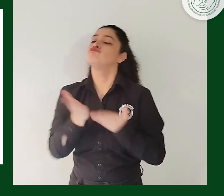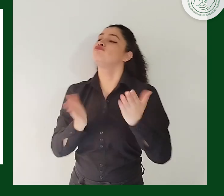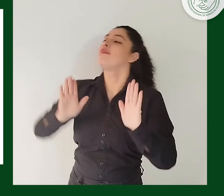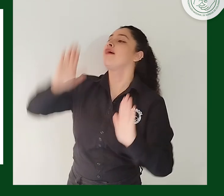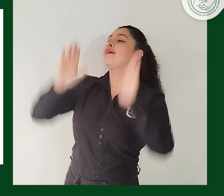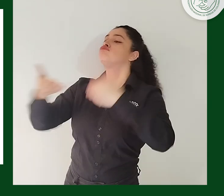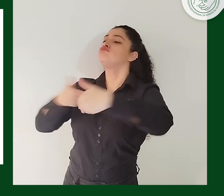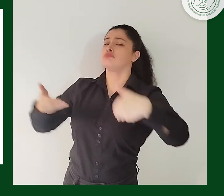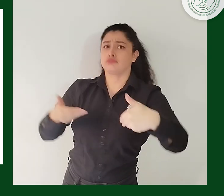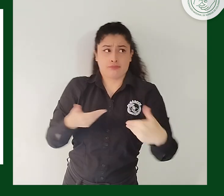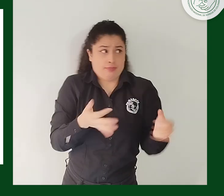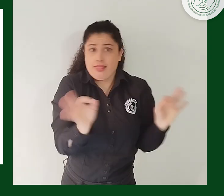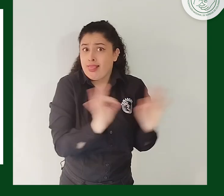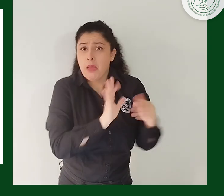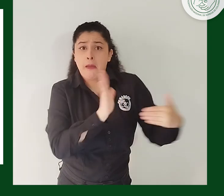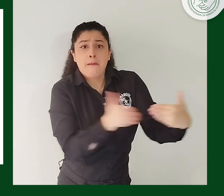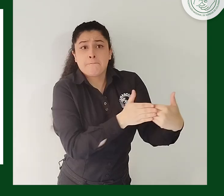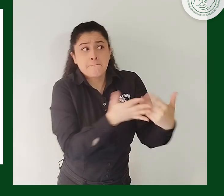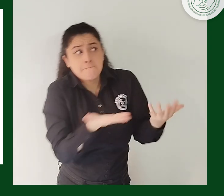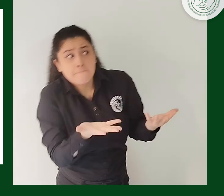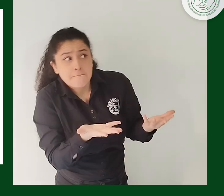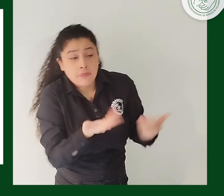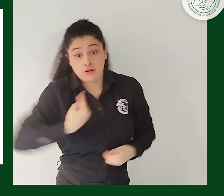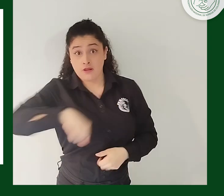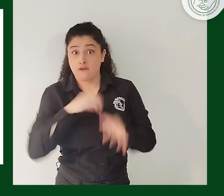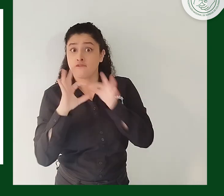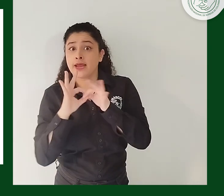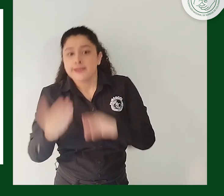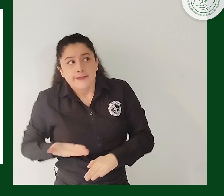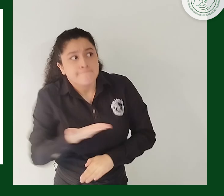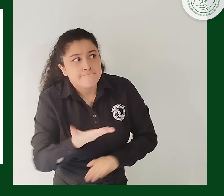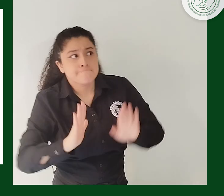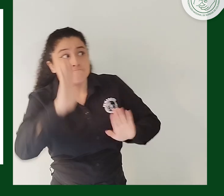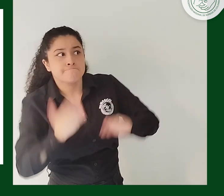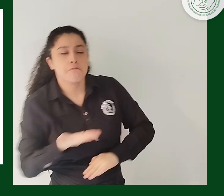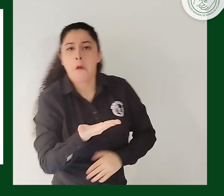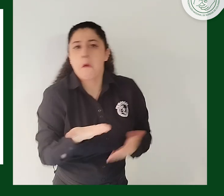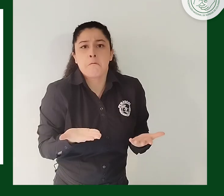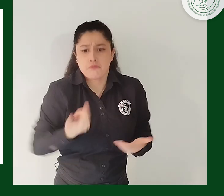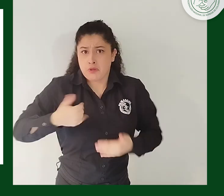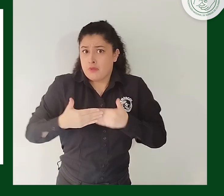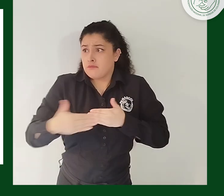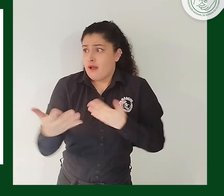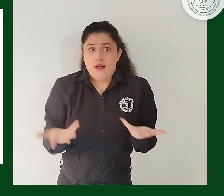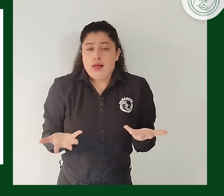cual FENASCOL no se ha postulado para operar en la presente vigencia el centro de relevo.